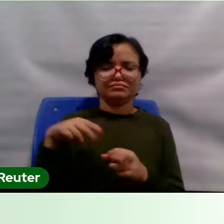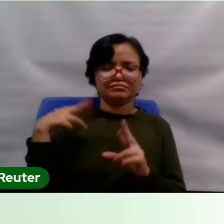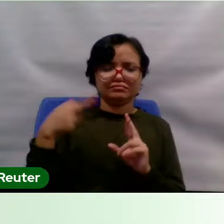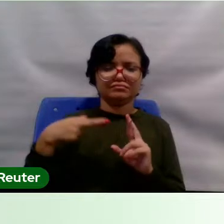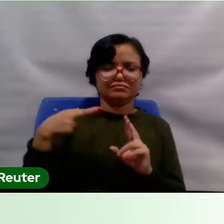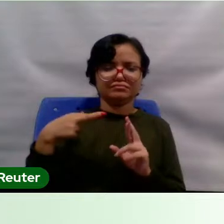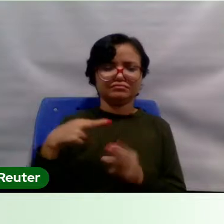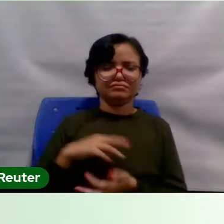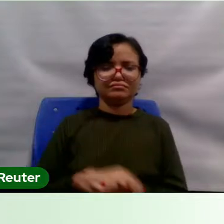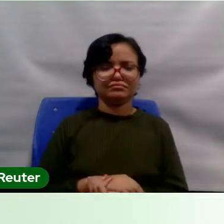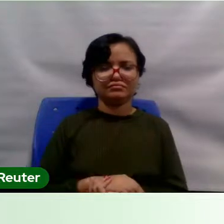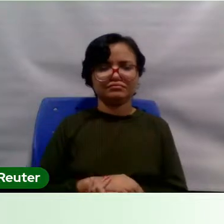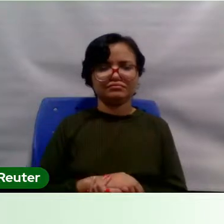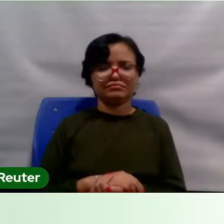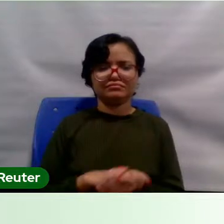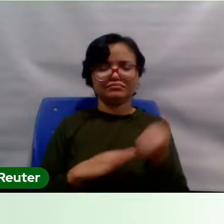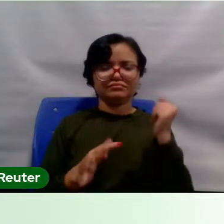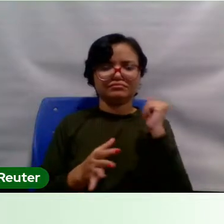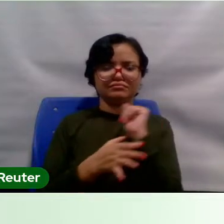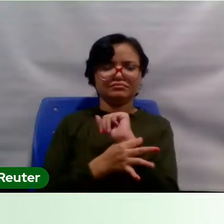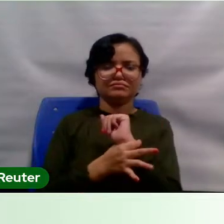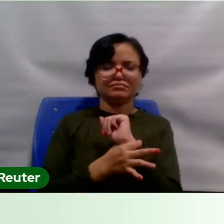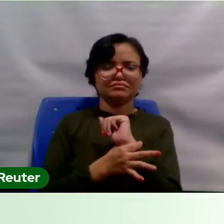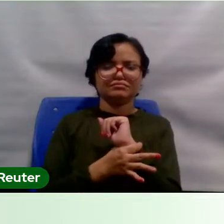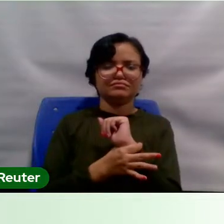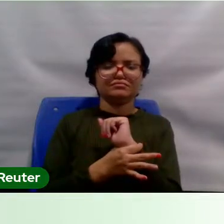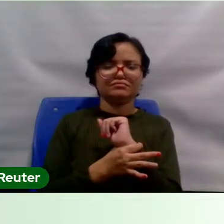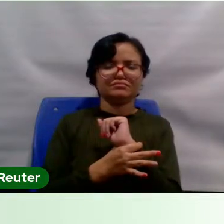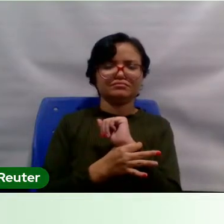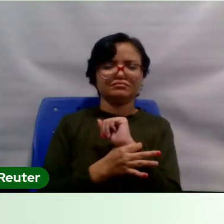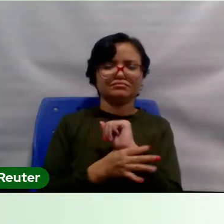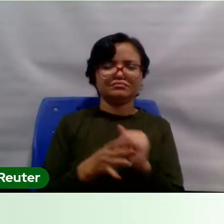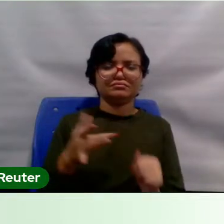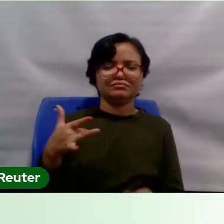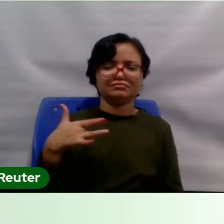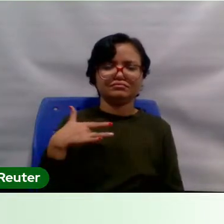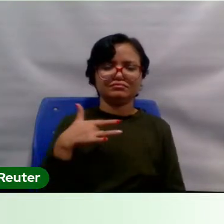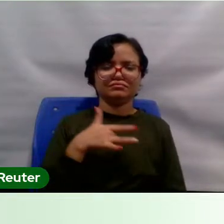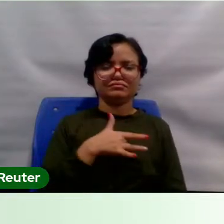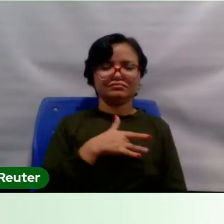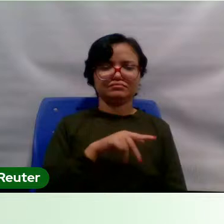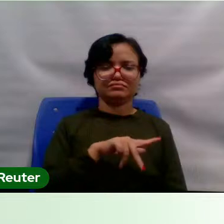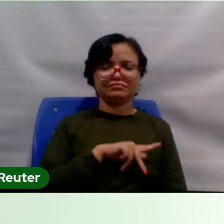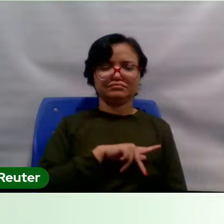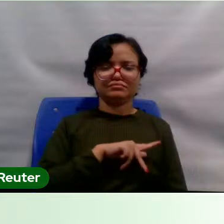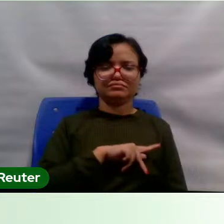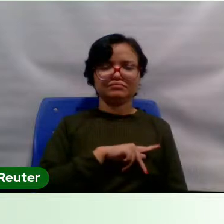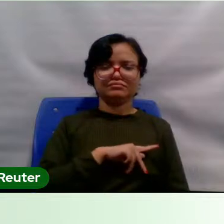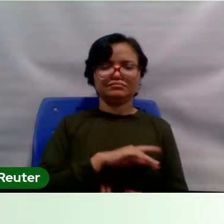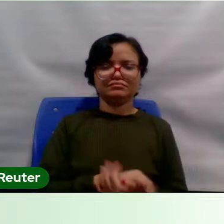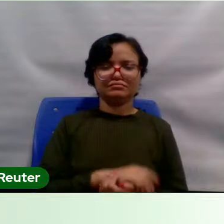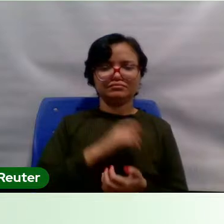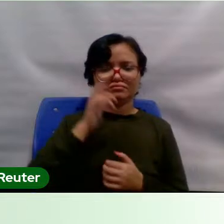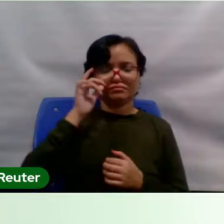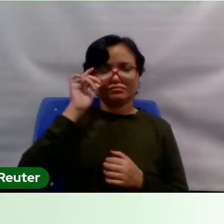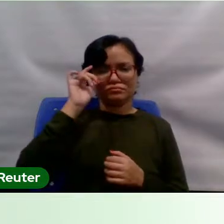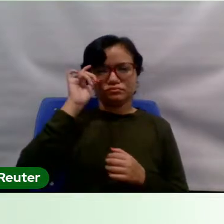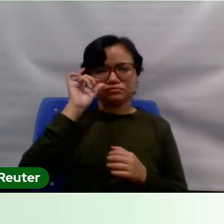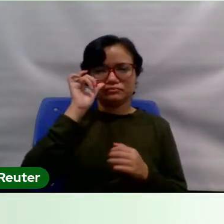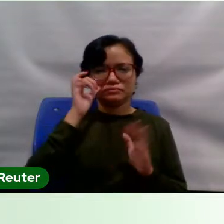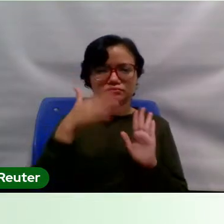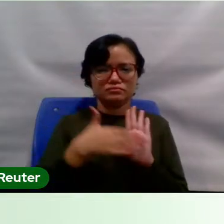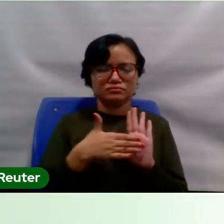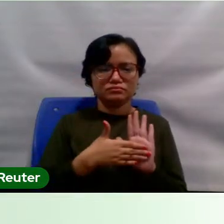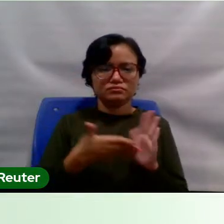dá garantias, a uma saúde pública e que foi comprovado agora